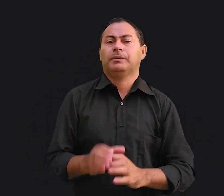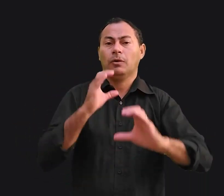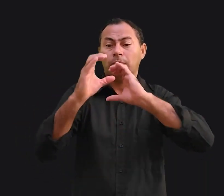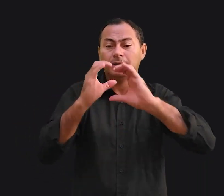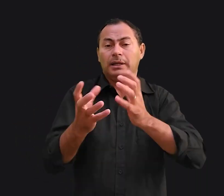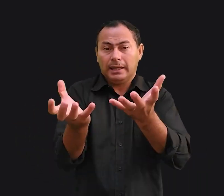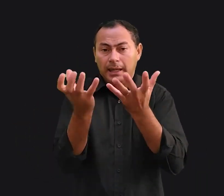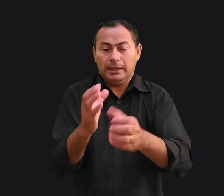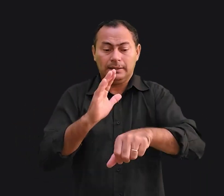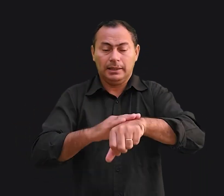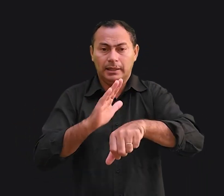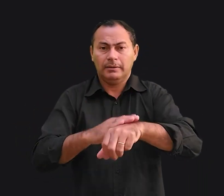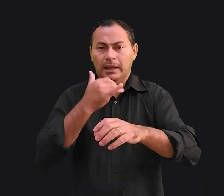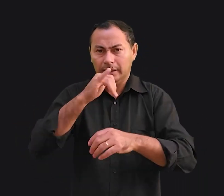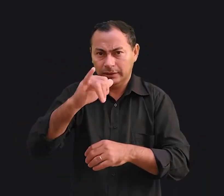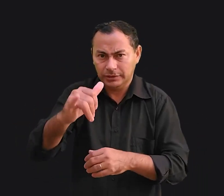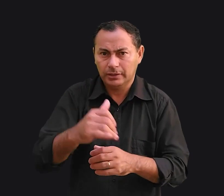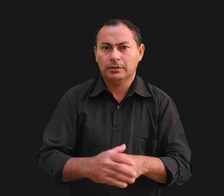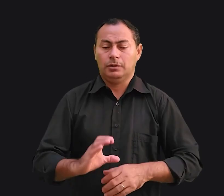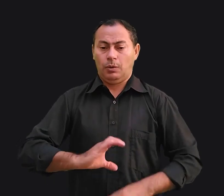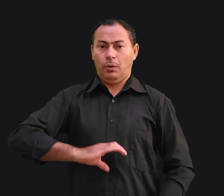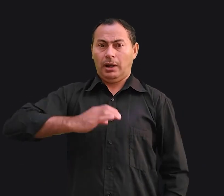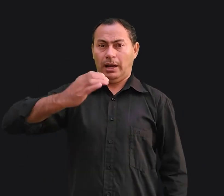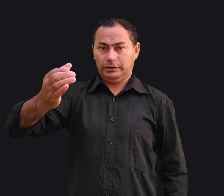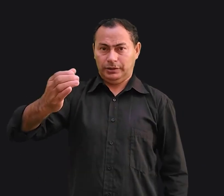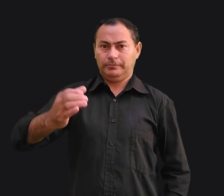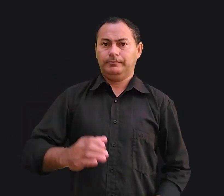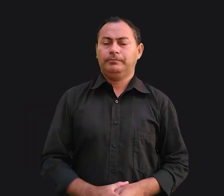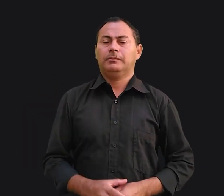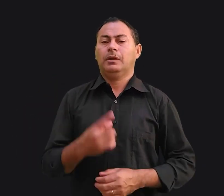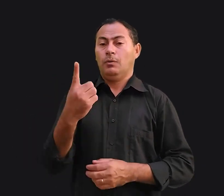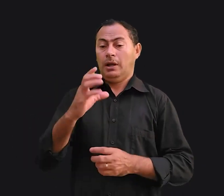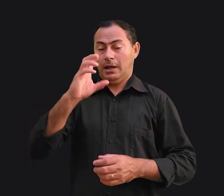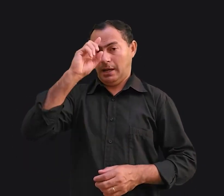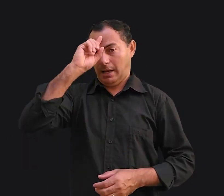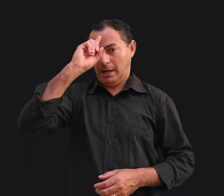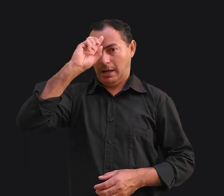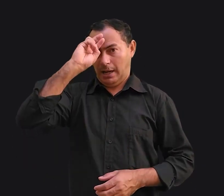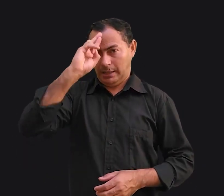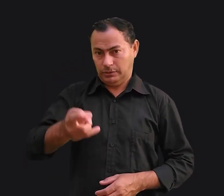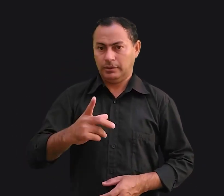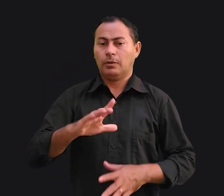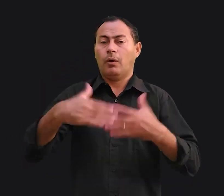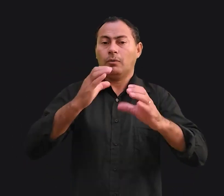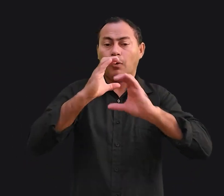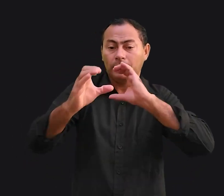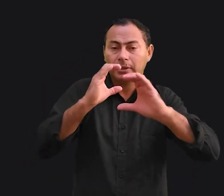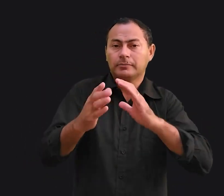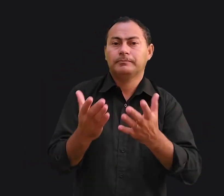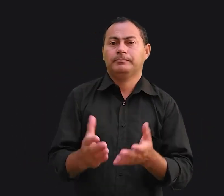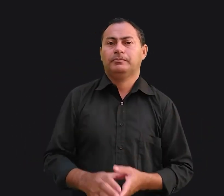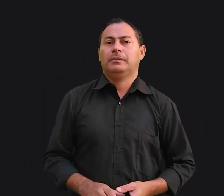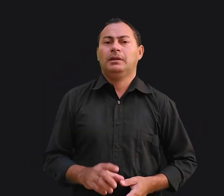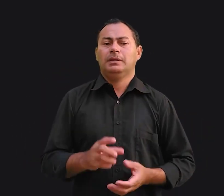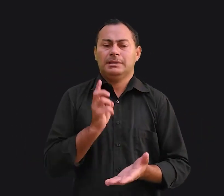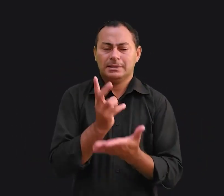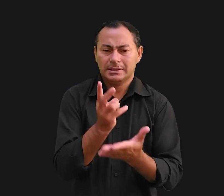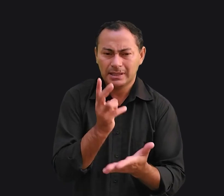Comunicação requer tempo, energia e coragem. Uma das razões pelas quais não nos comunicamos é que sempre estamos